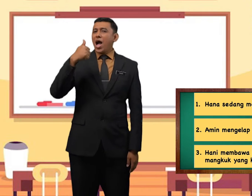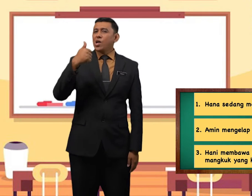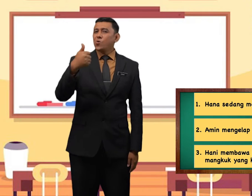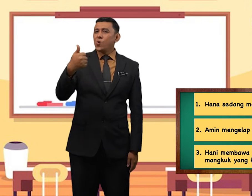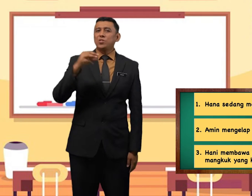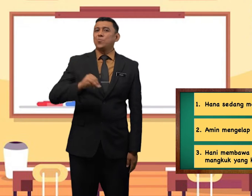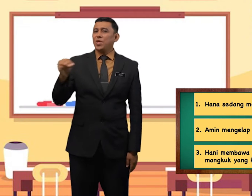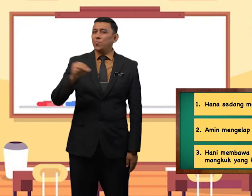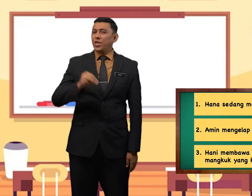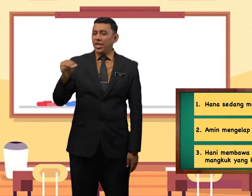Bagus murid-murid.